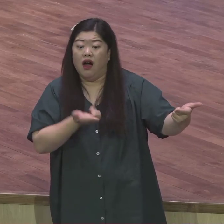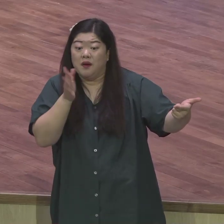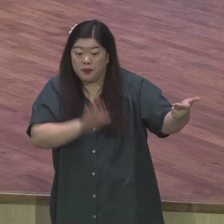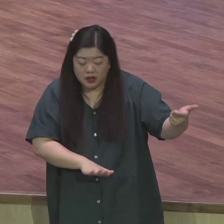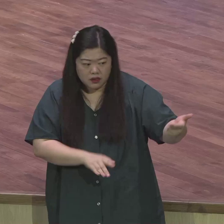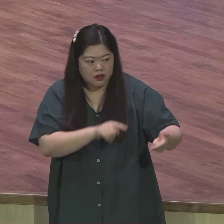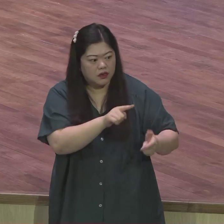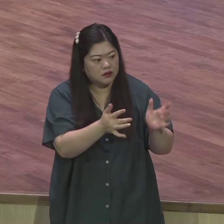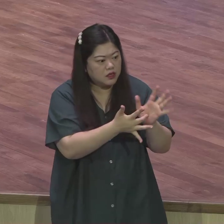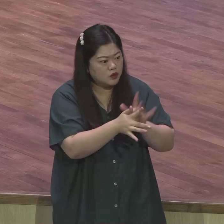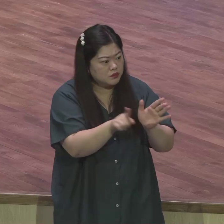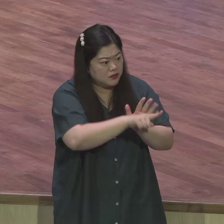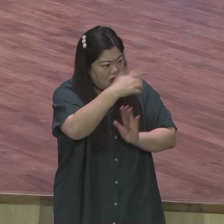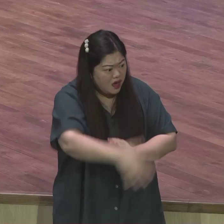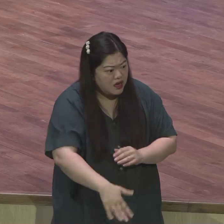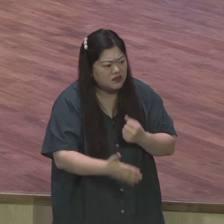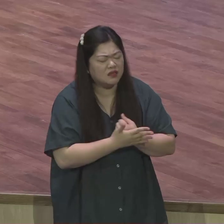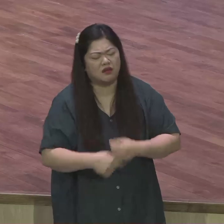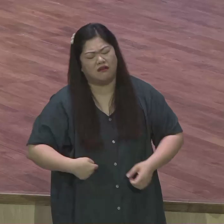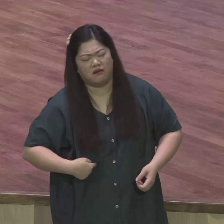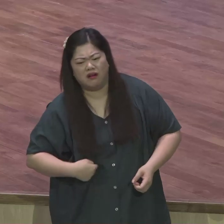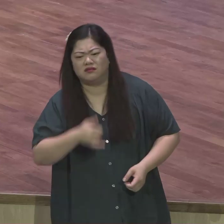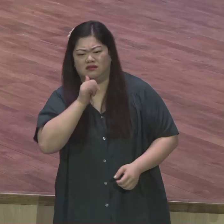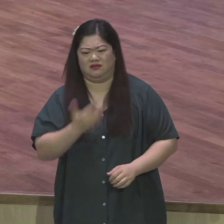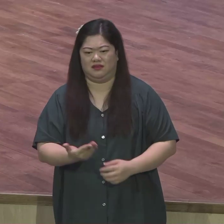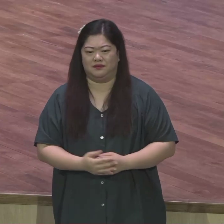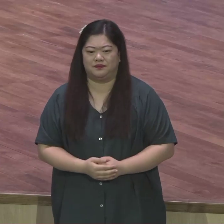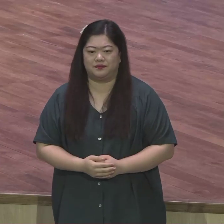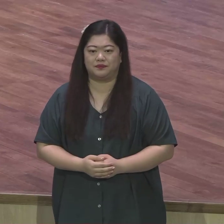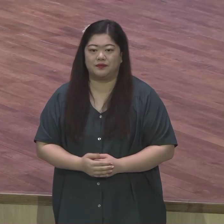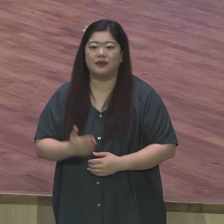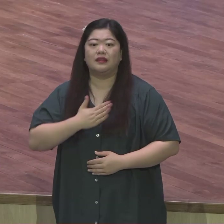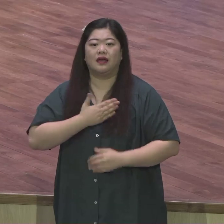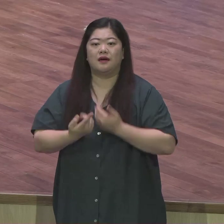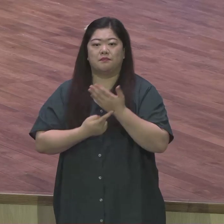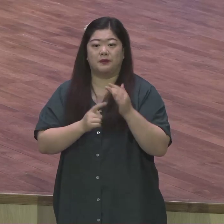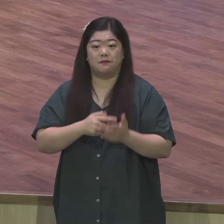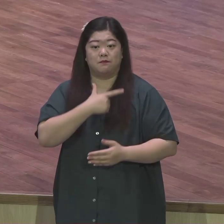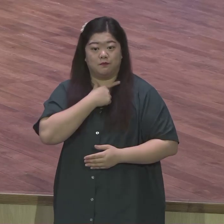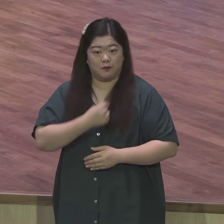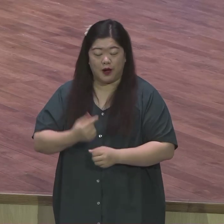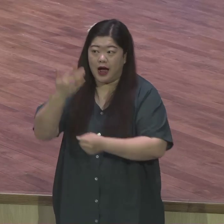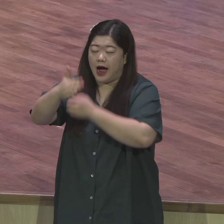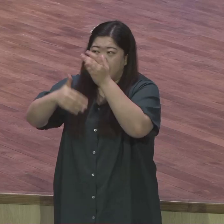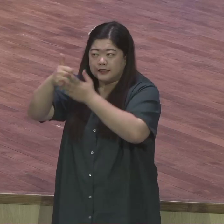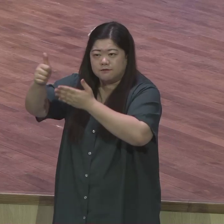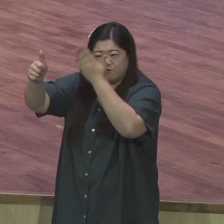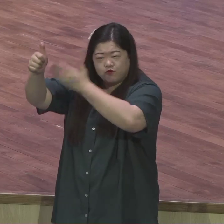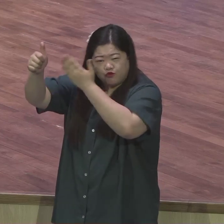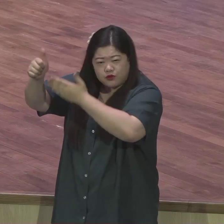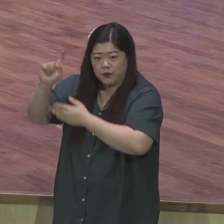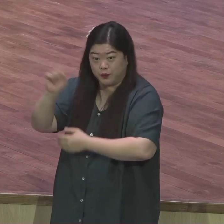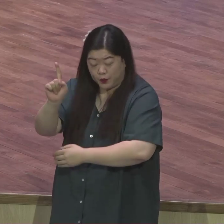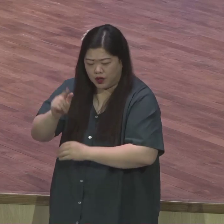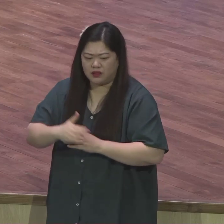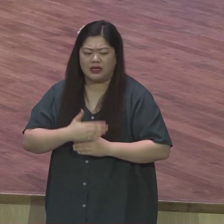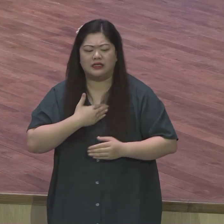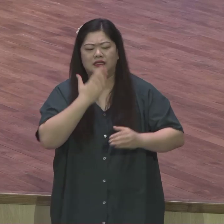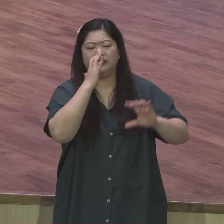아주 직접적으로 표현합니다 형제들아 내 마음에 원하는 바와 하나님께 구하는 바는 이스라엘을 위함이니 곧 그들로